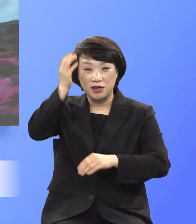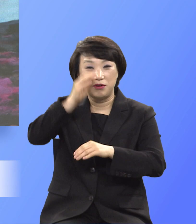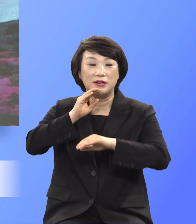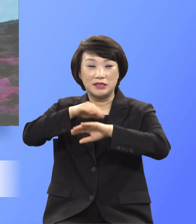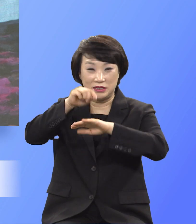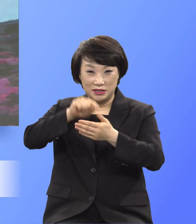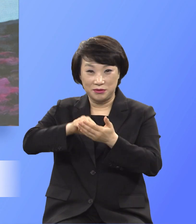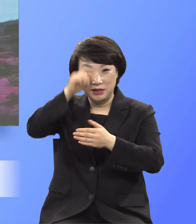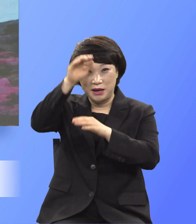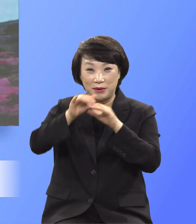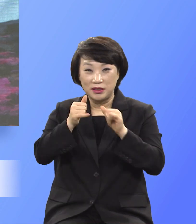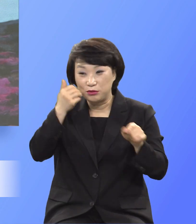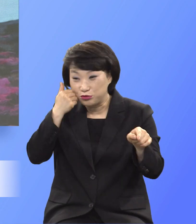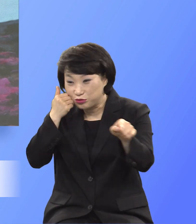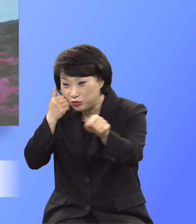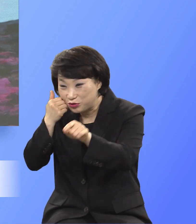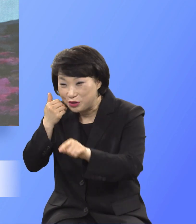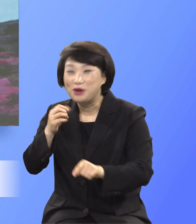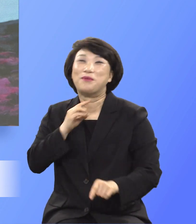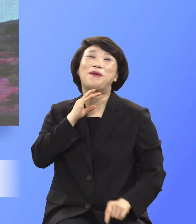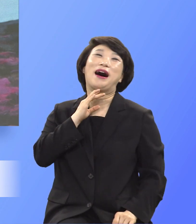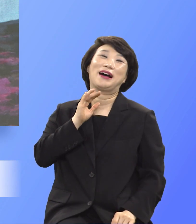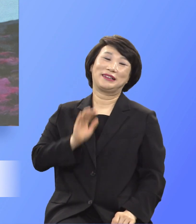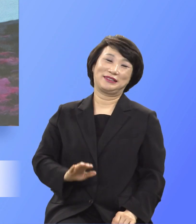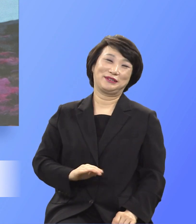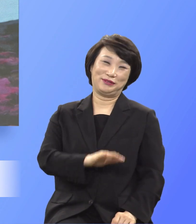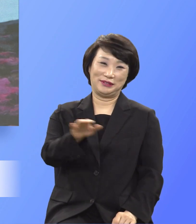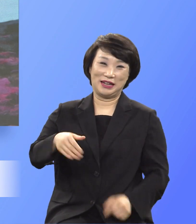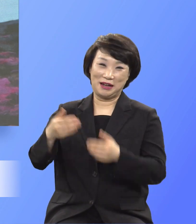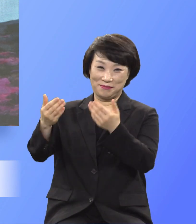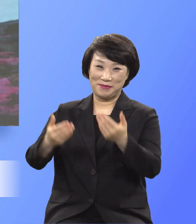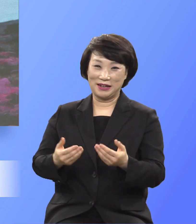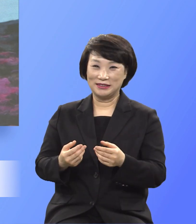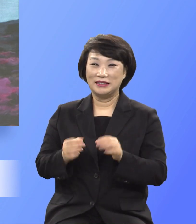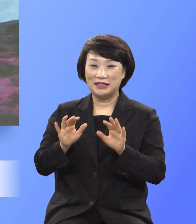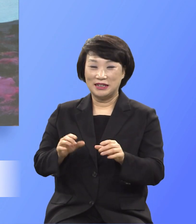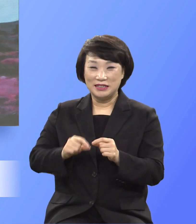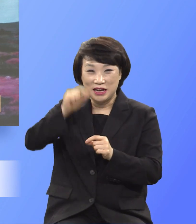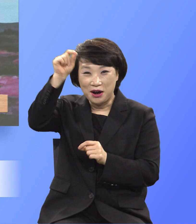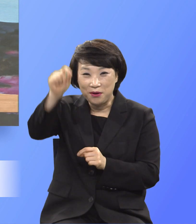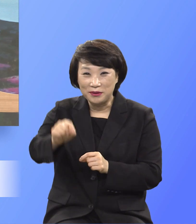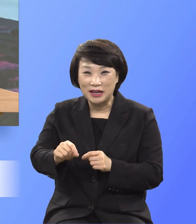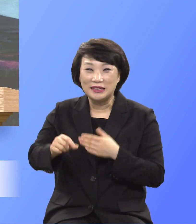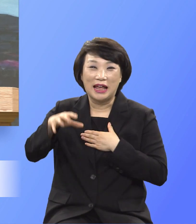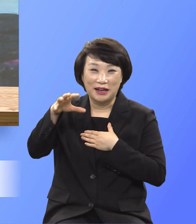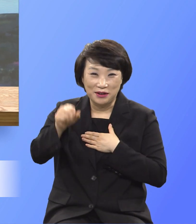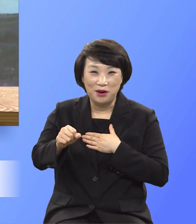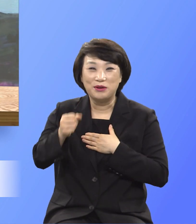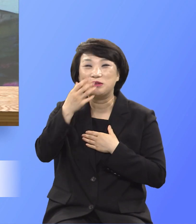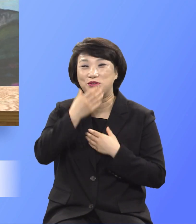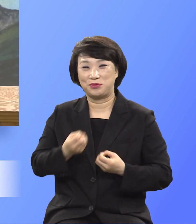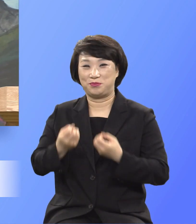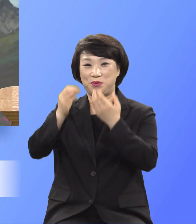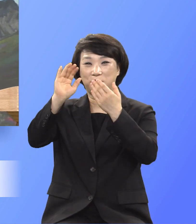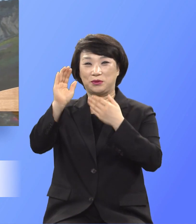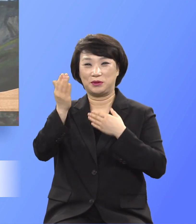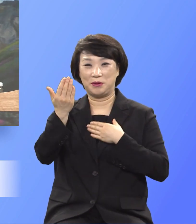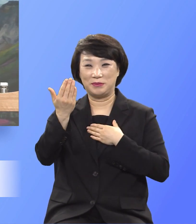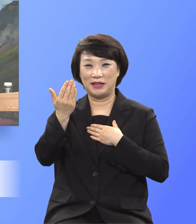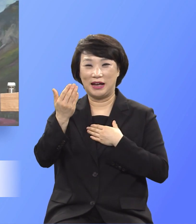예배하는 자들이 얻는 영원한 기업이오 축복인 것입니다 사랑하는